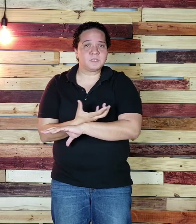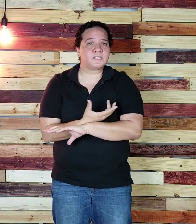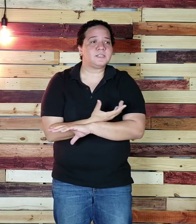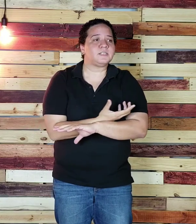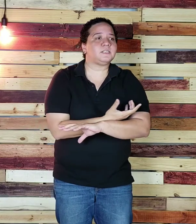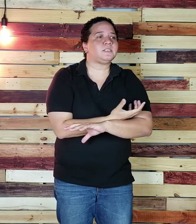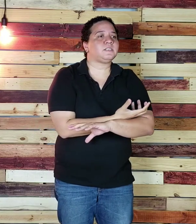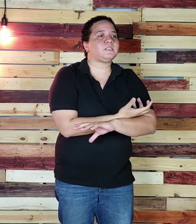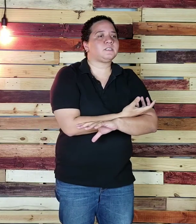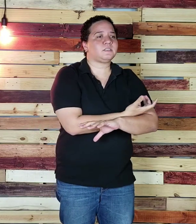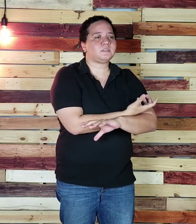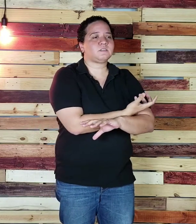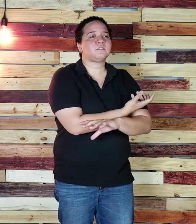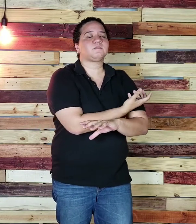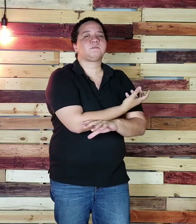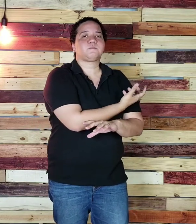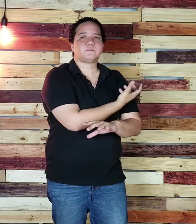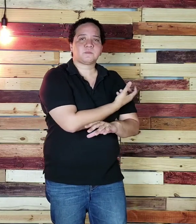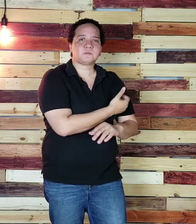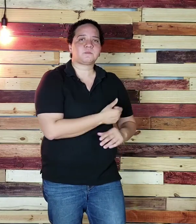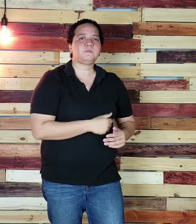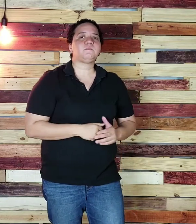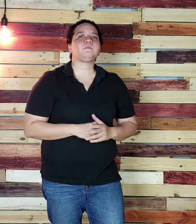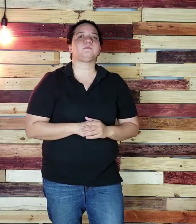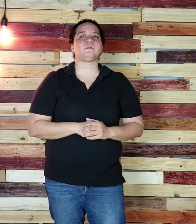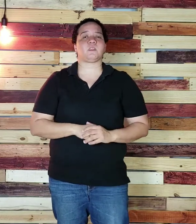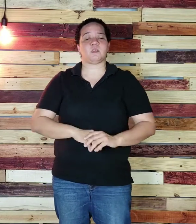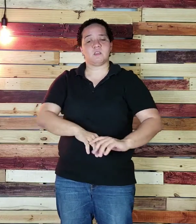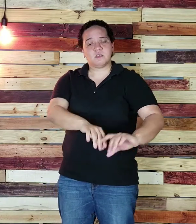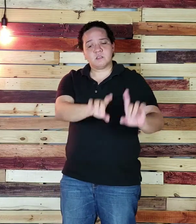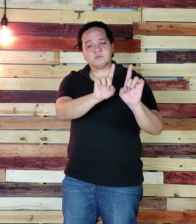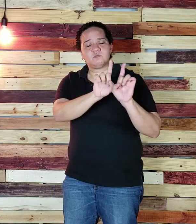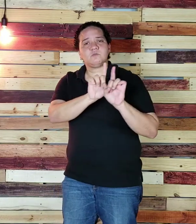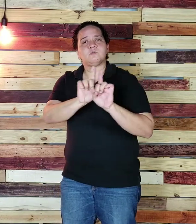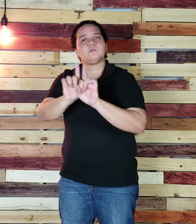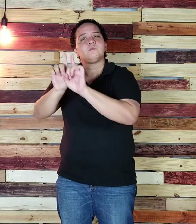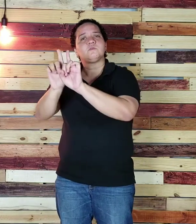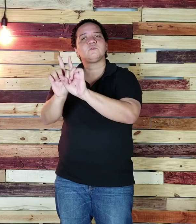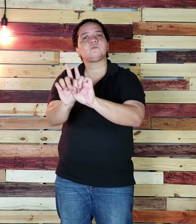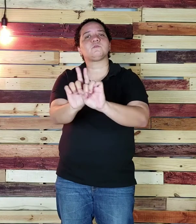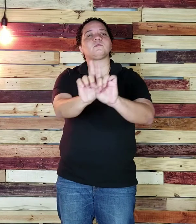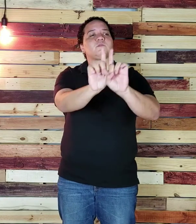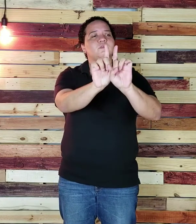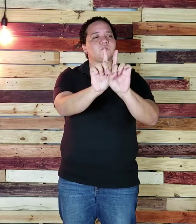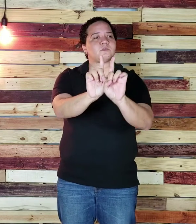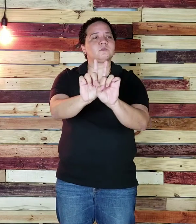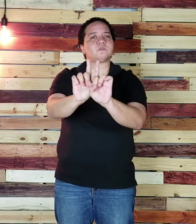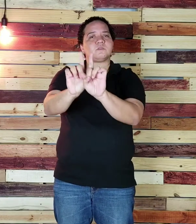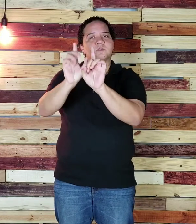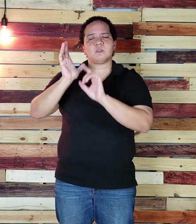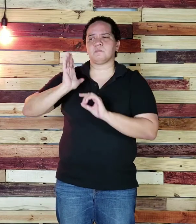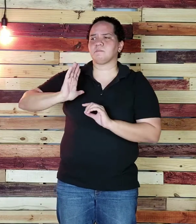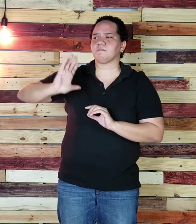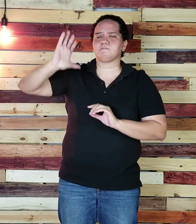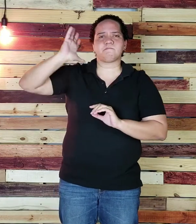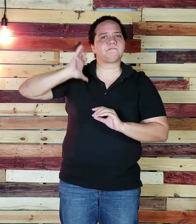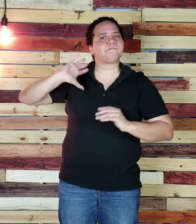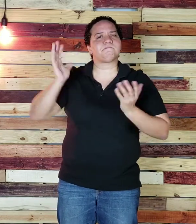de sensaciones Y cuando estoy con él ya no hay